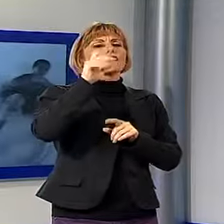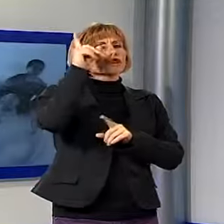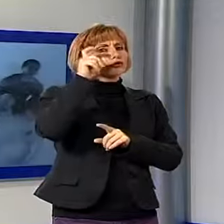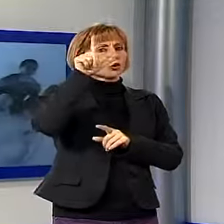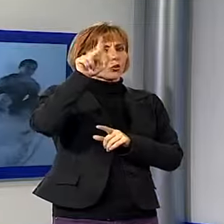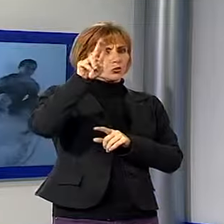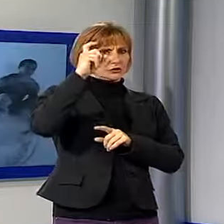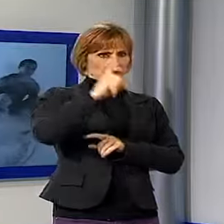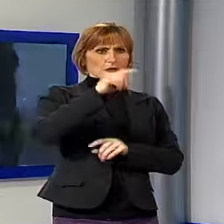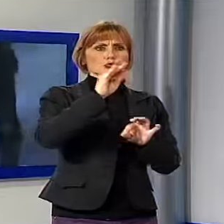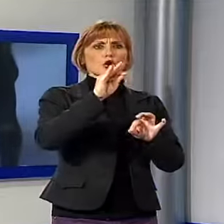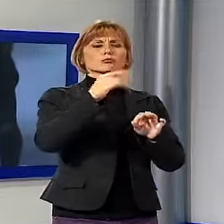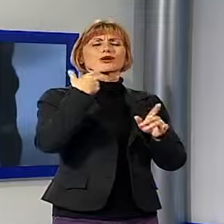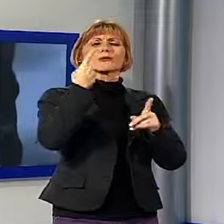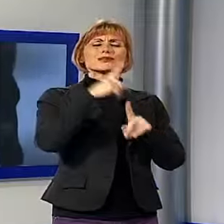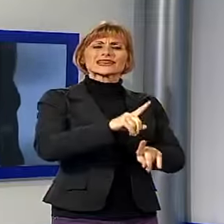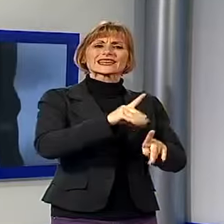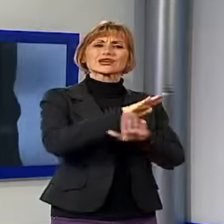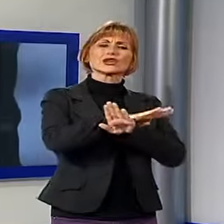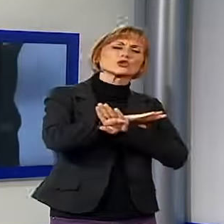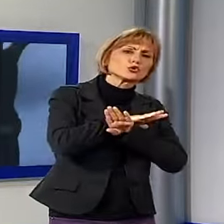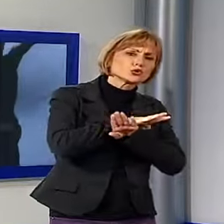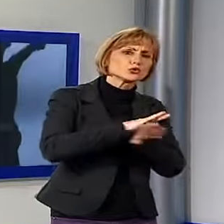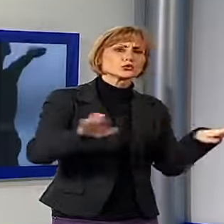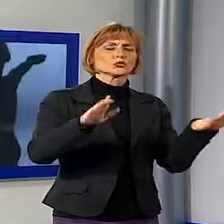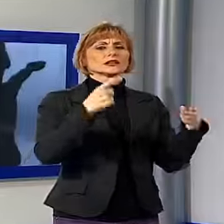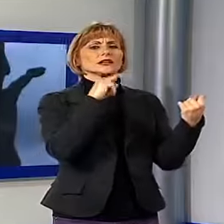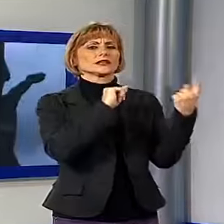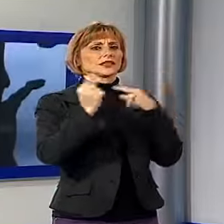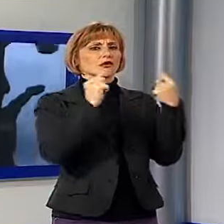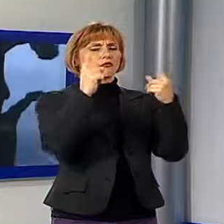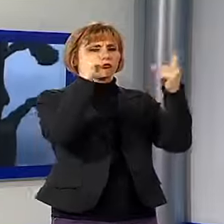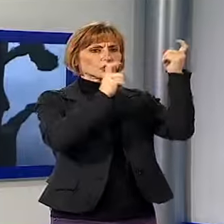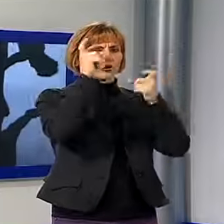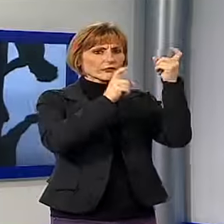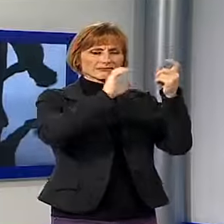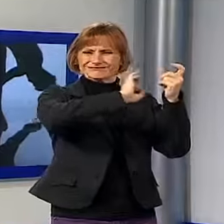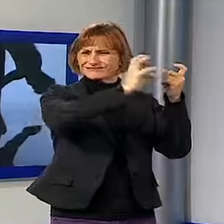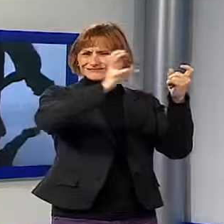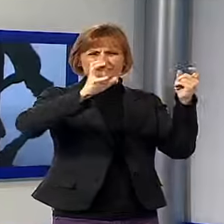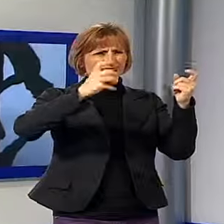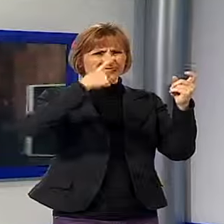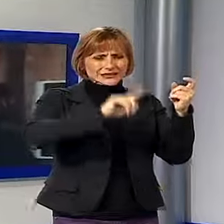a tutti gli interlocutori della fotografia, quindi fotografi, galleristi,